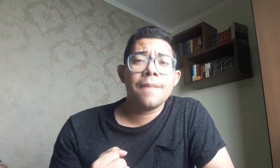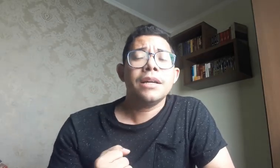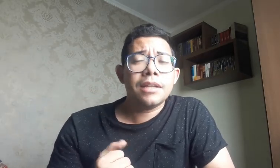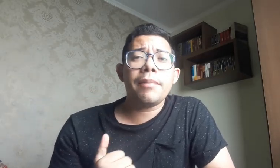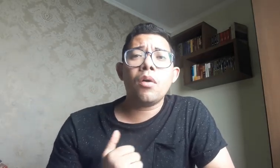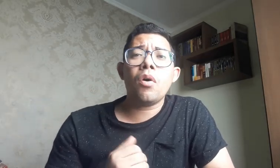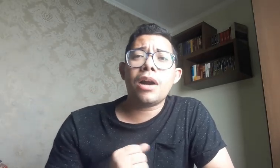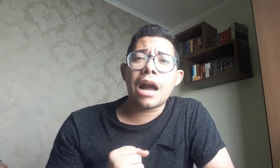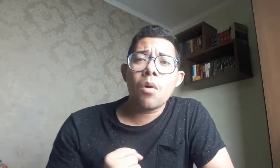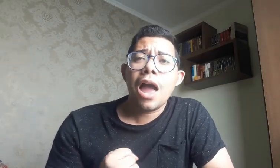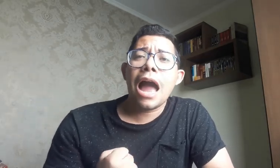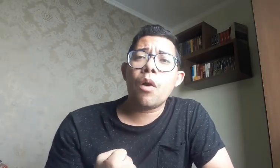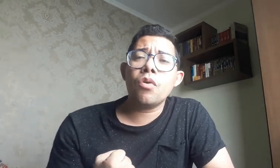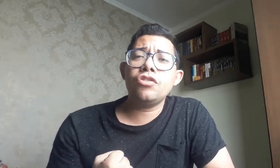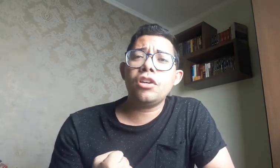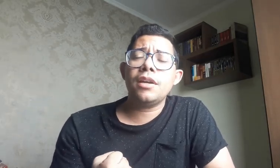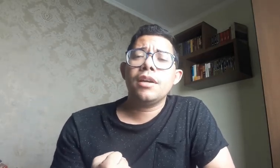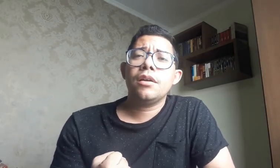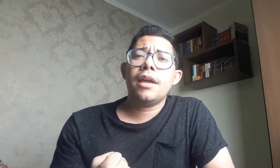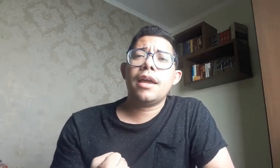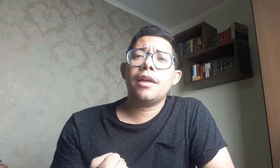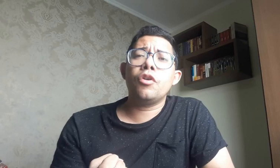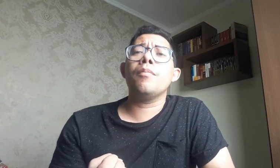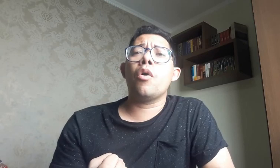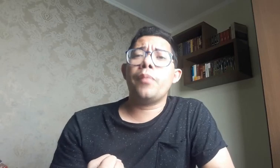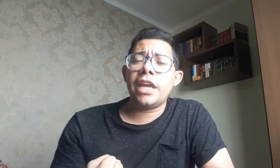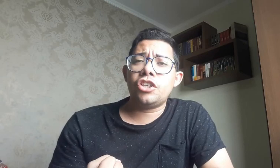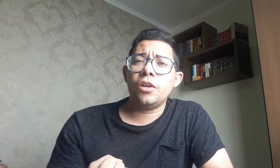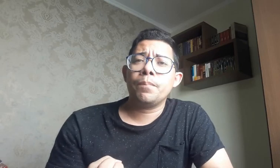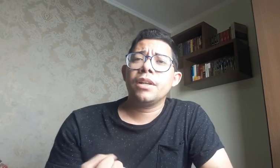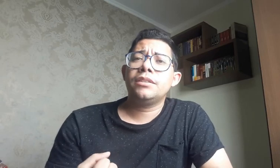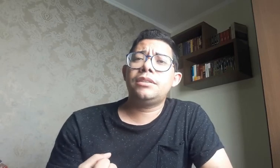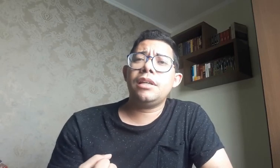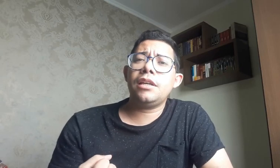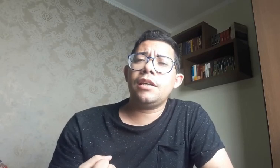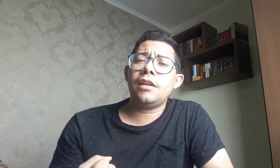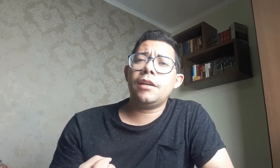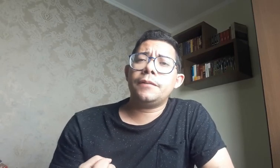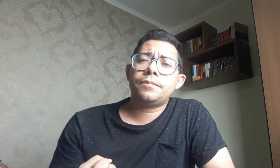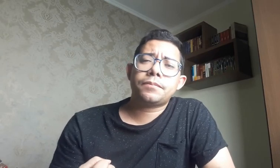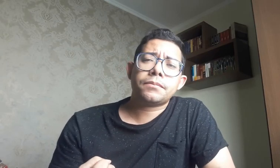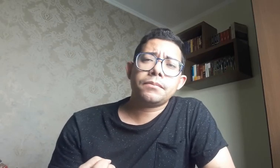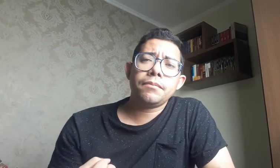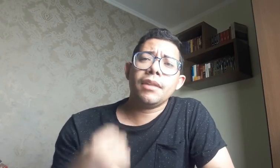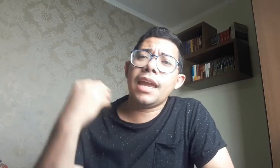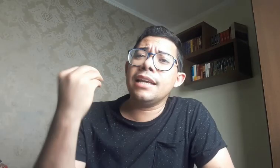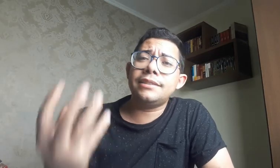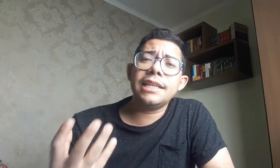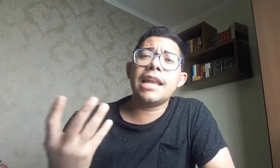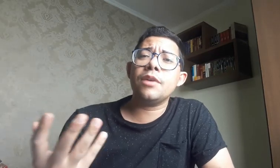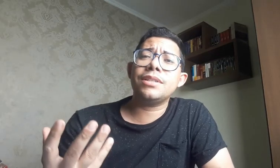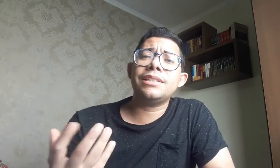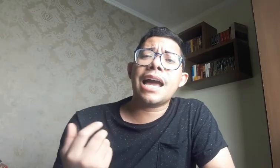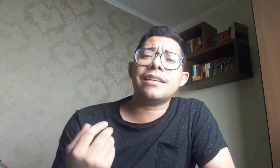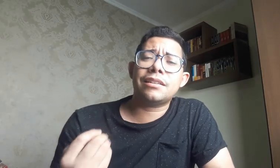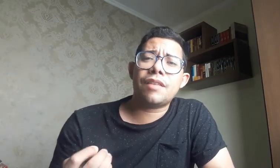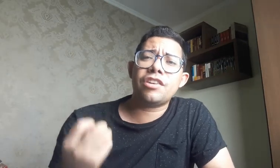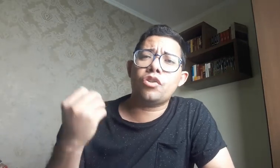também é um local onde, normalmente, se ensina a língua de sinais, através de